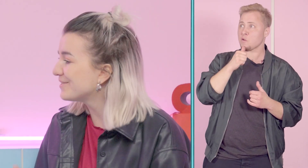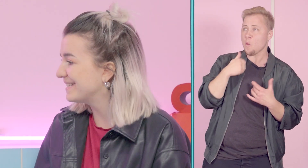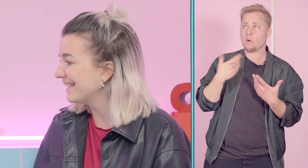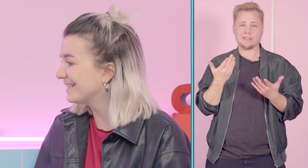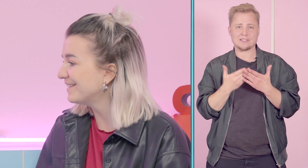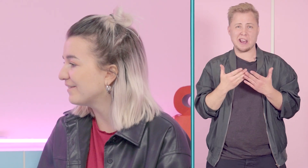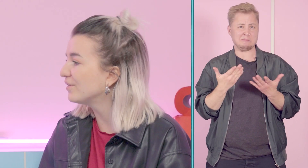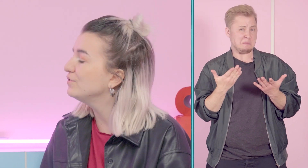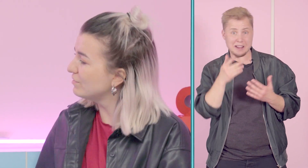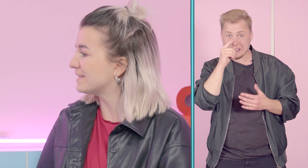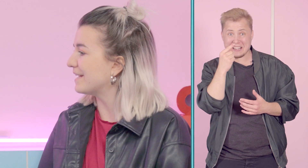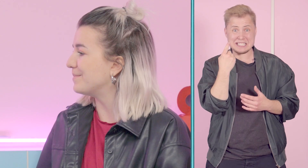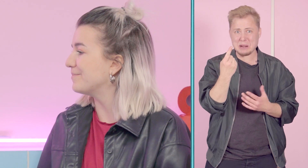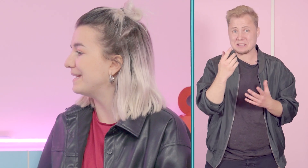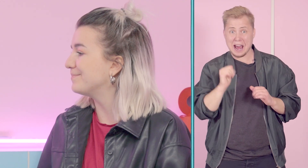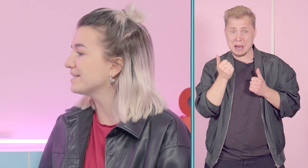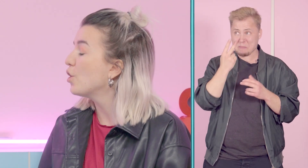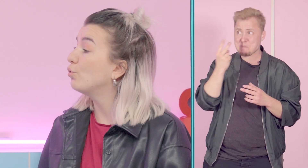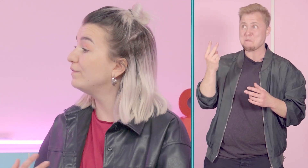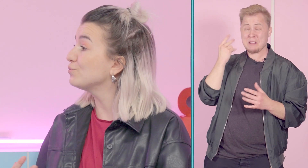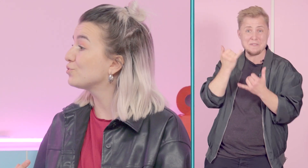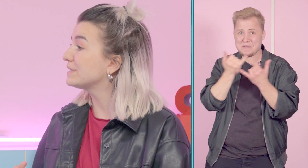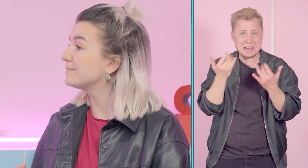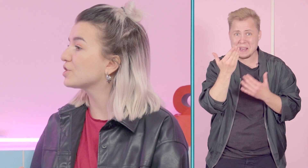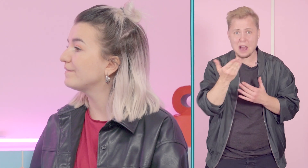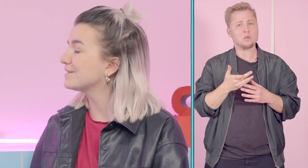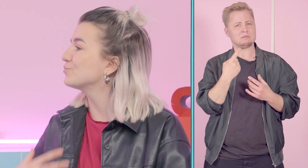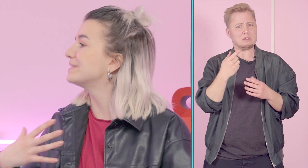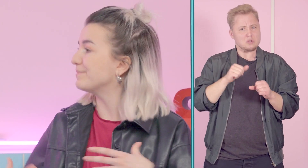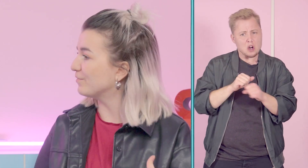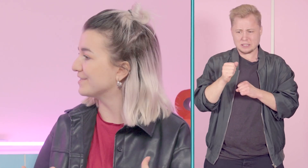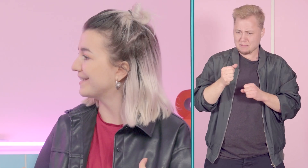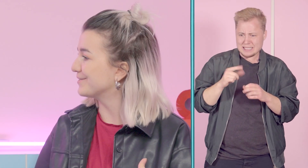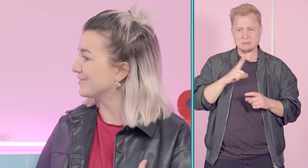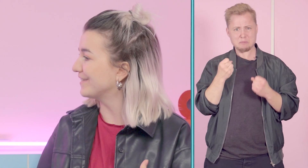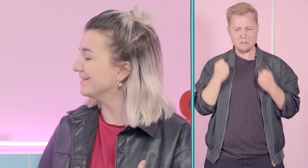doch sehr gerne davon, wie du das in deinem Leben erlebt hast und wie du es trotzdem geschafft hast, so ein Selbstbewusstsein zu entwickeln.